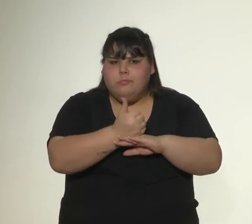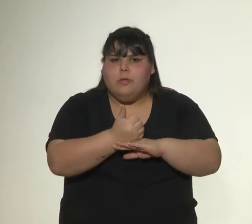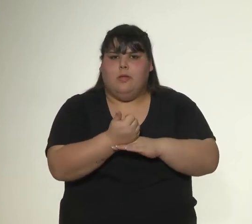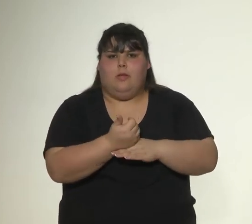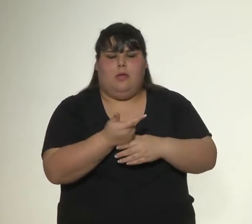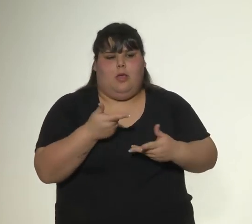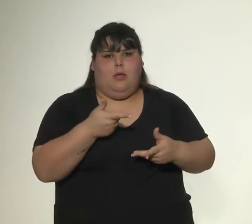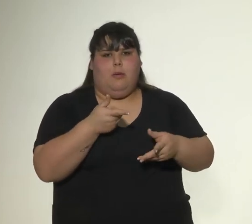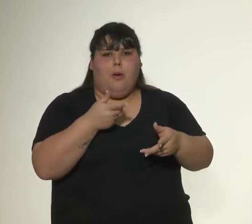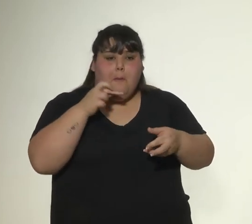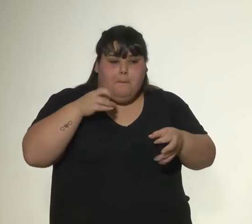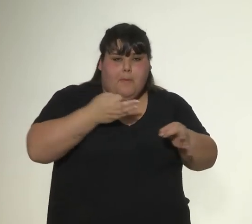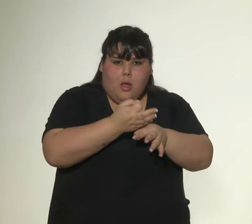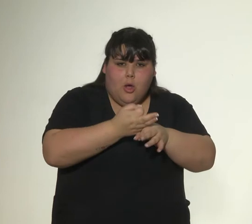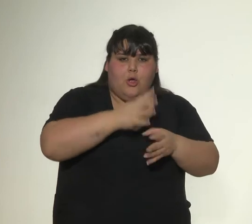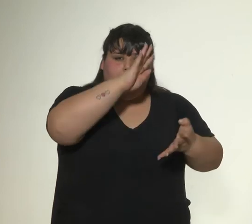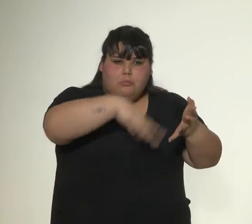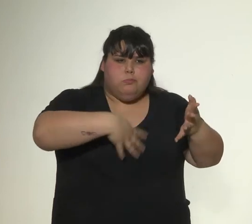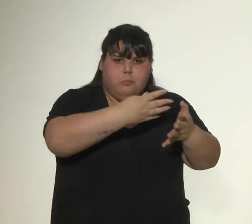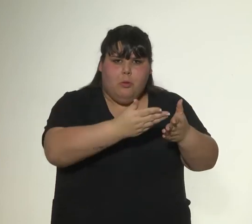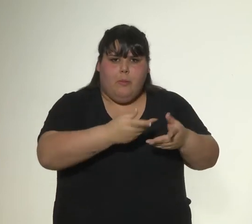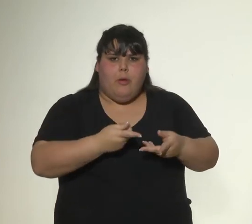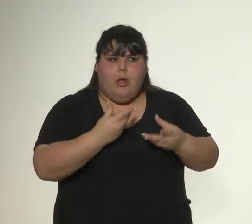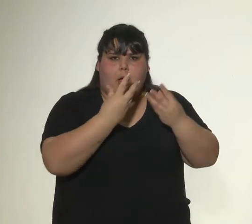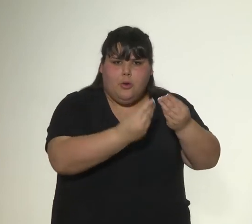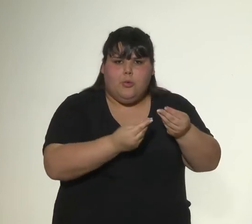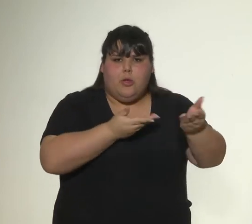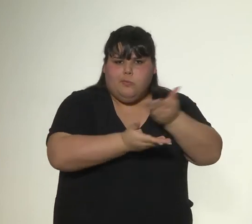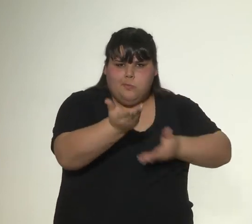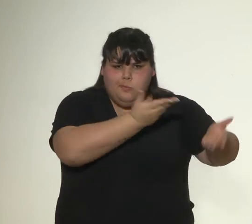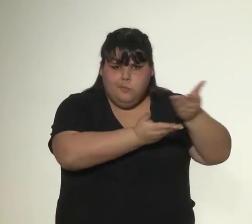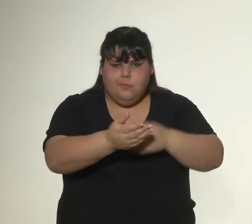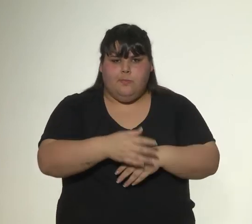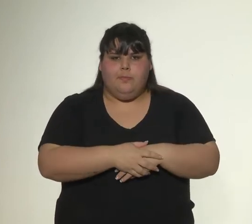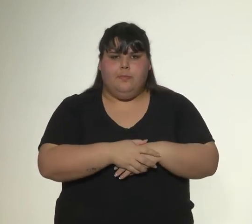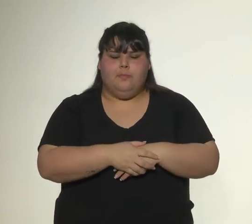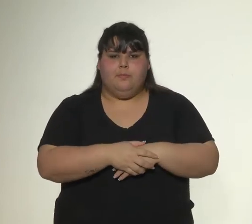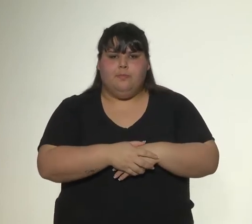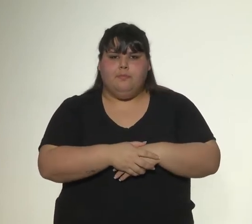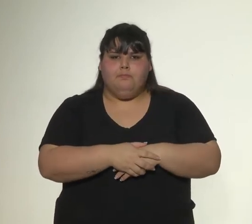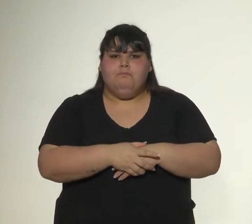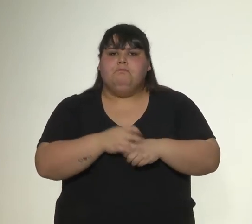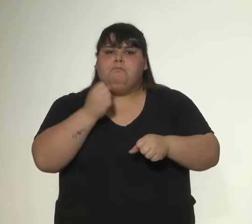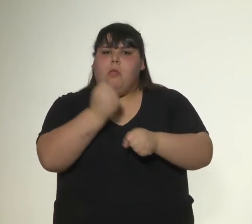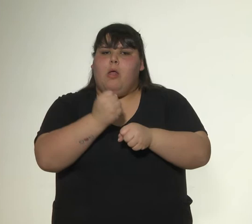propuestas pedagógicas y la explicación la ética. Realizar un trabajo como palestra